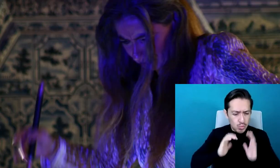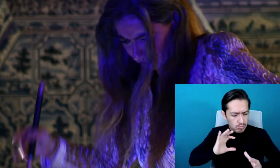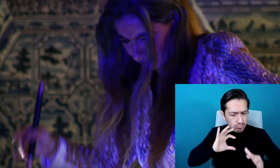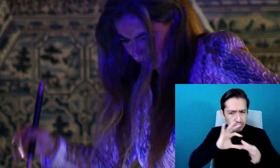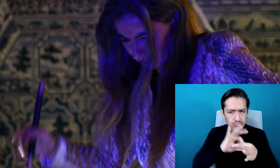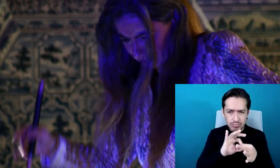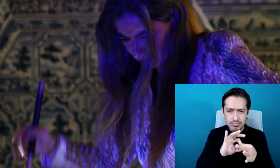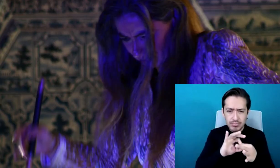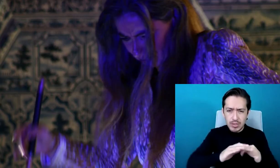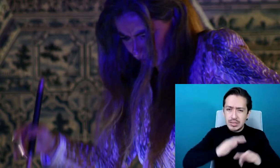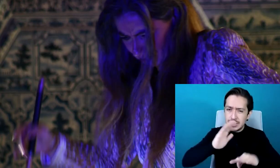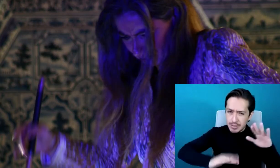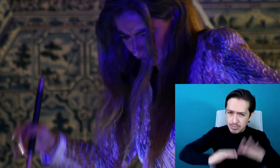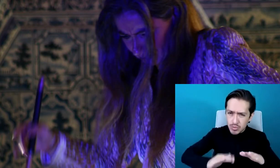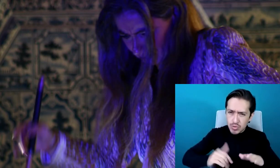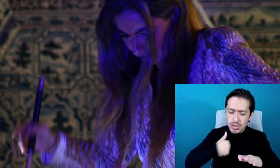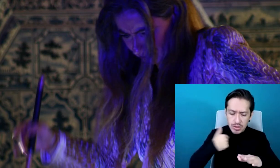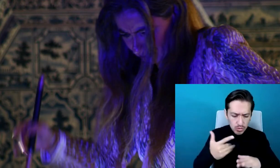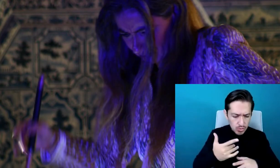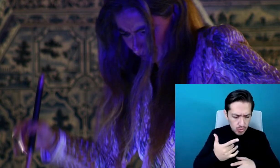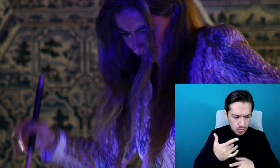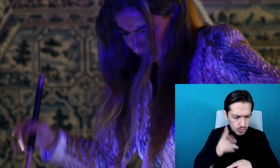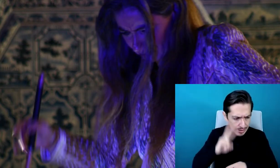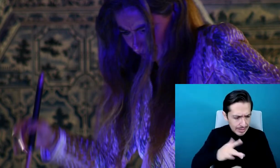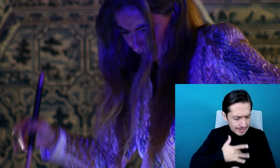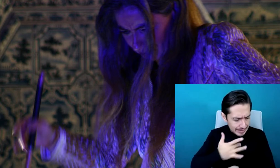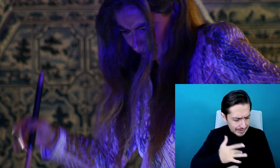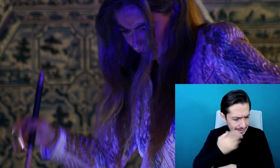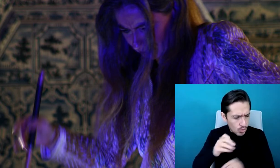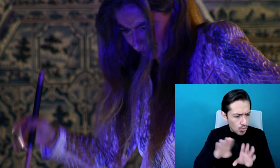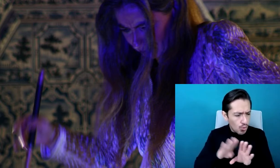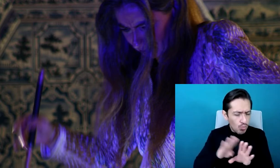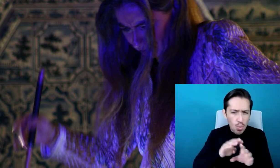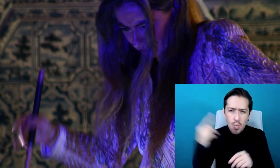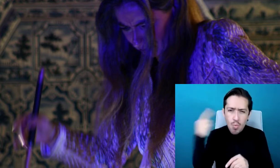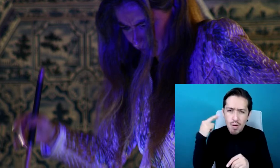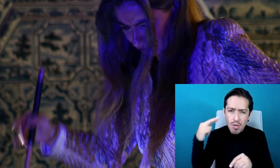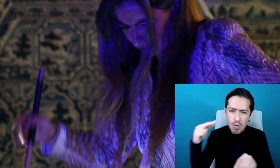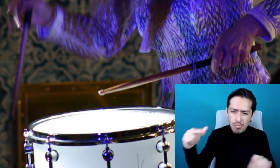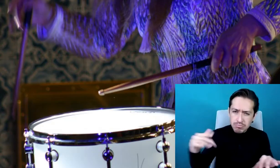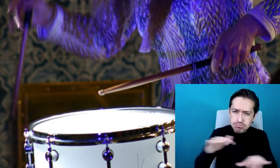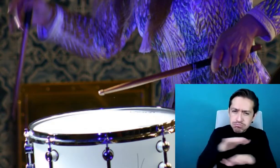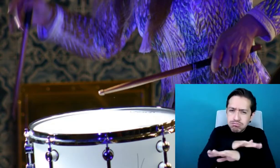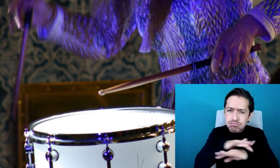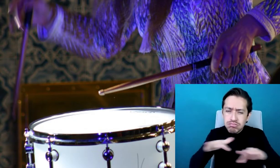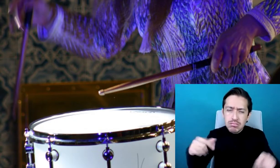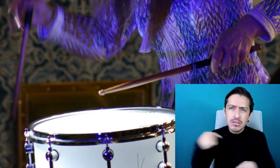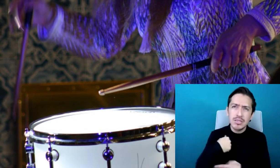Escuchara el viaje de la resonancia y luego tú puedes decidir cómo quieres